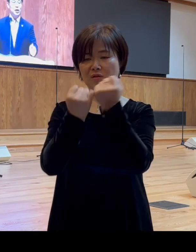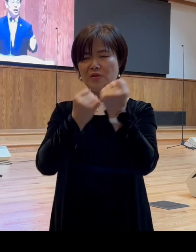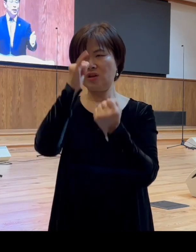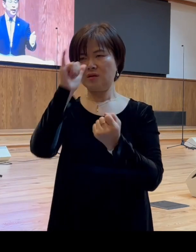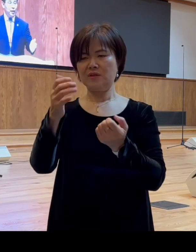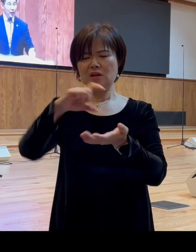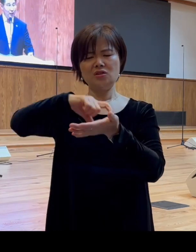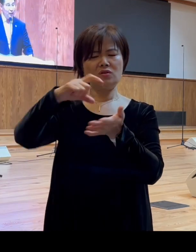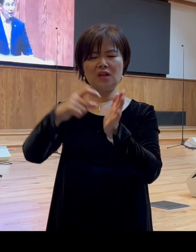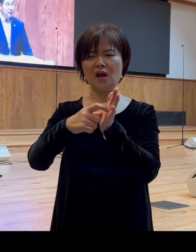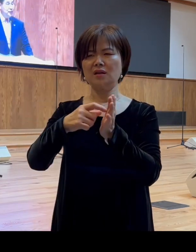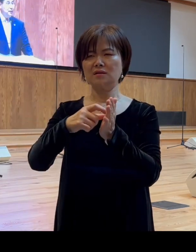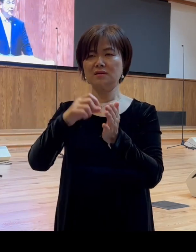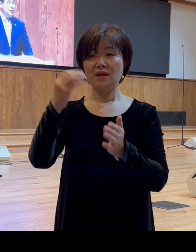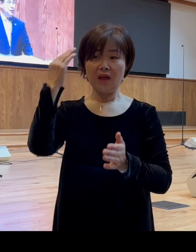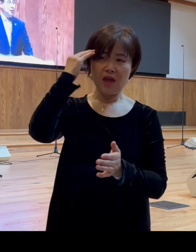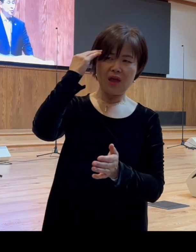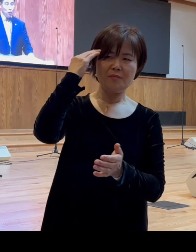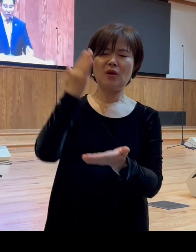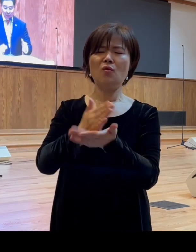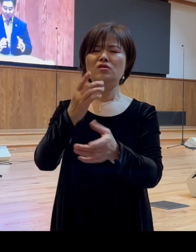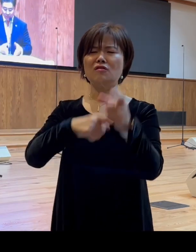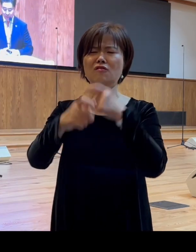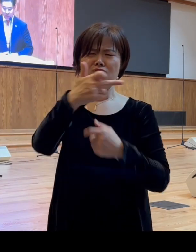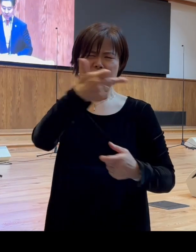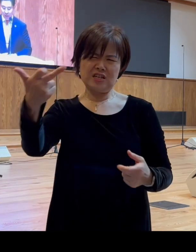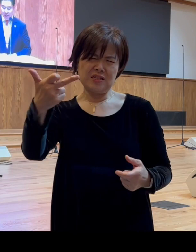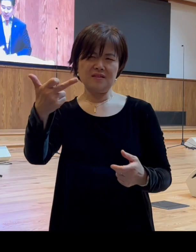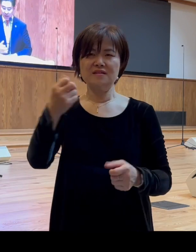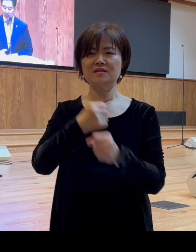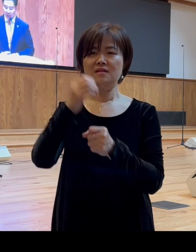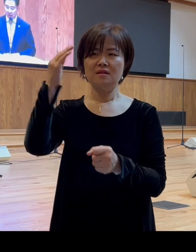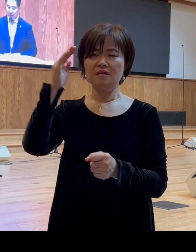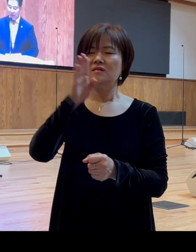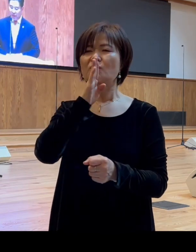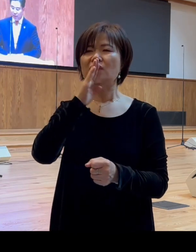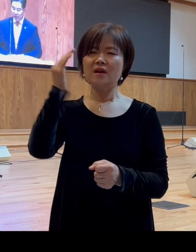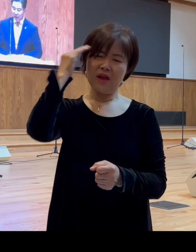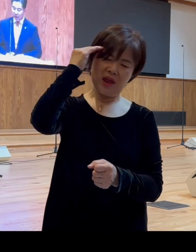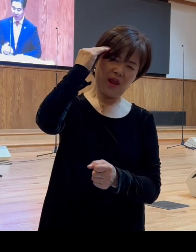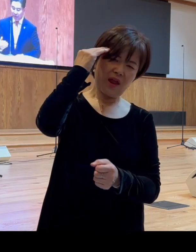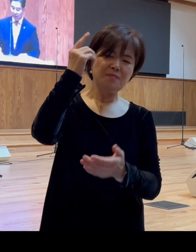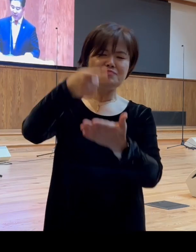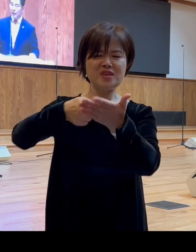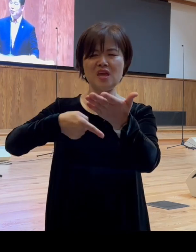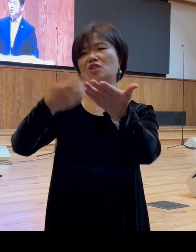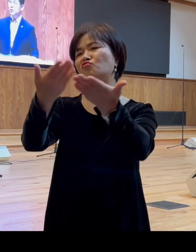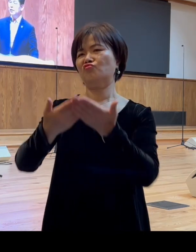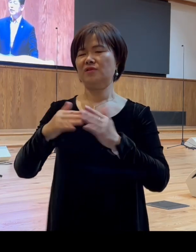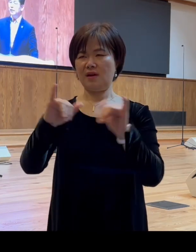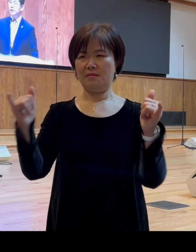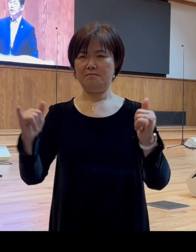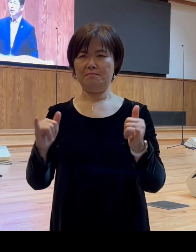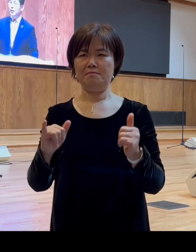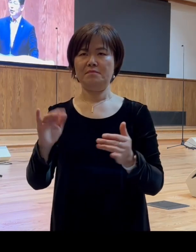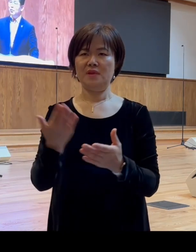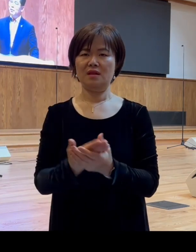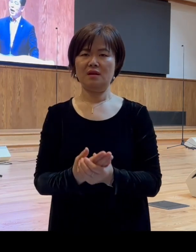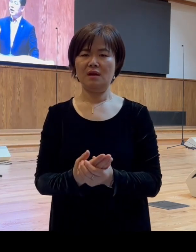해가 아니라 그럼 정말 치명적인 상당한 피해를 입혔다는 것이지 그럼 아마 알렉산더가